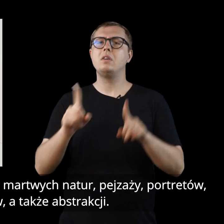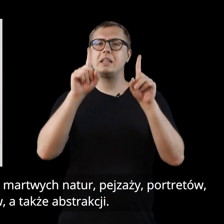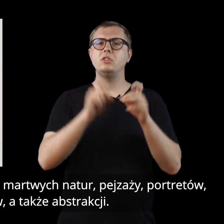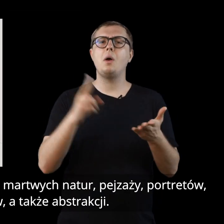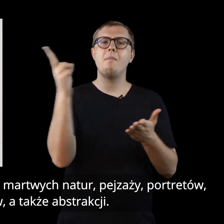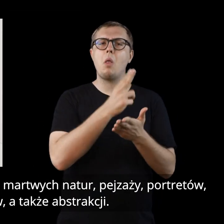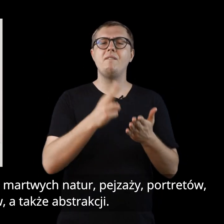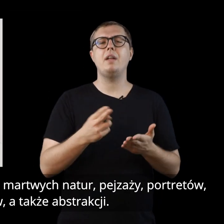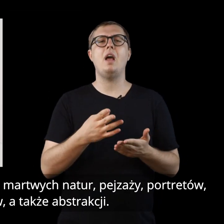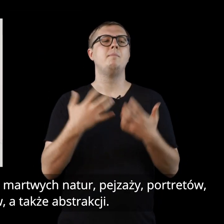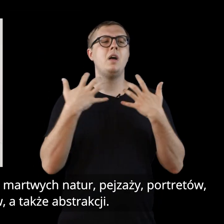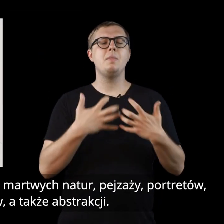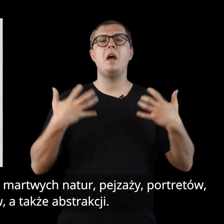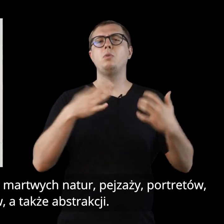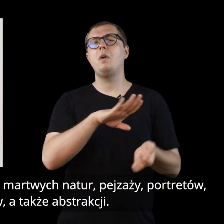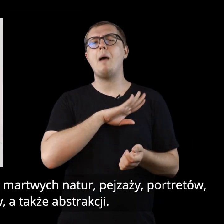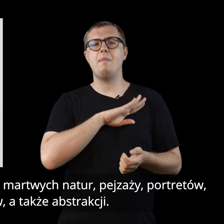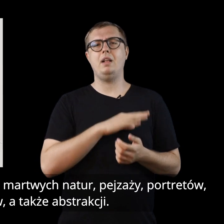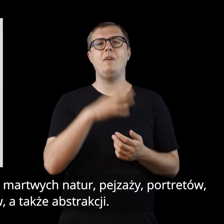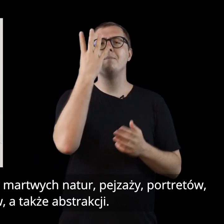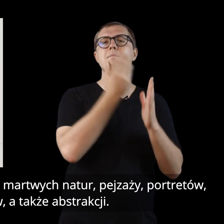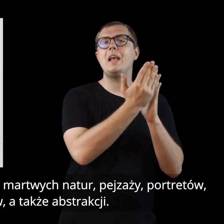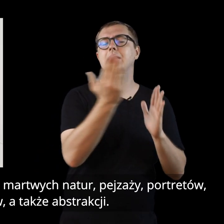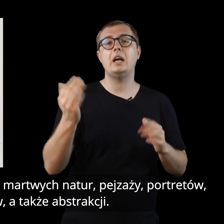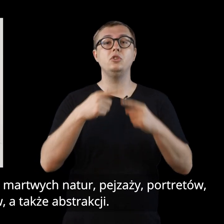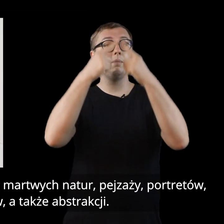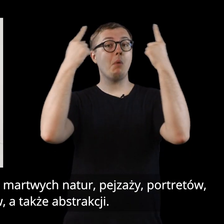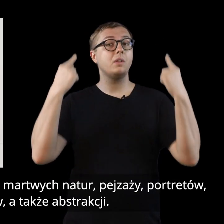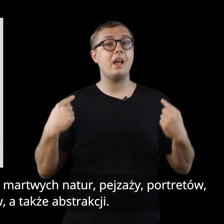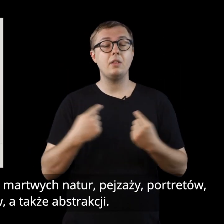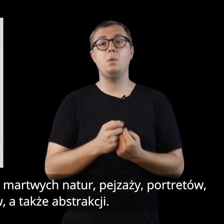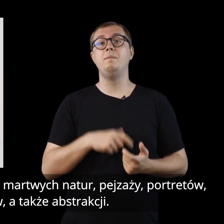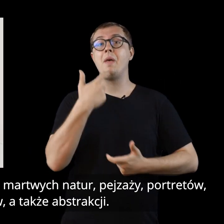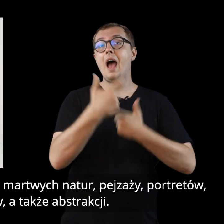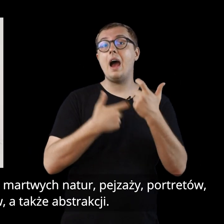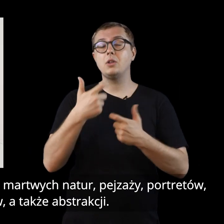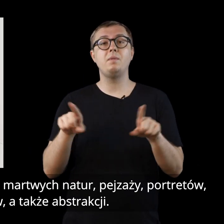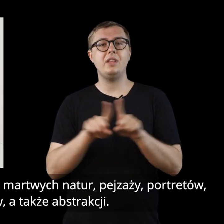Zaczynał od malowania martwych natur, pejzaży, portretów, aktów, a także abstrakcji.